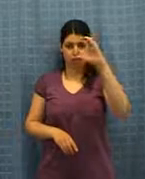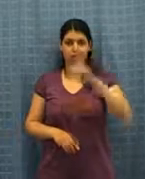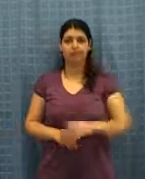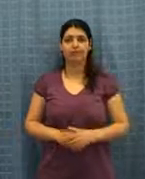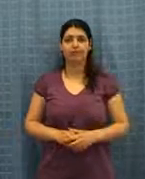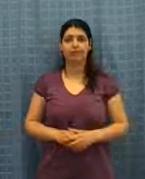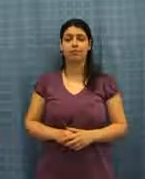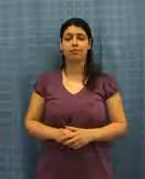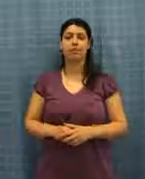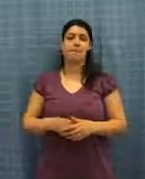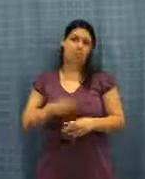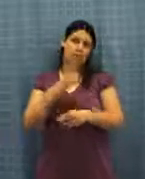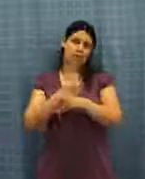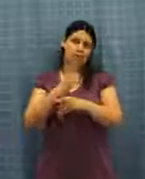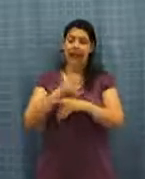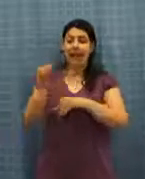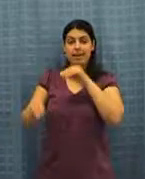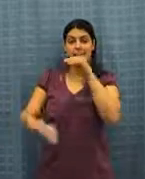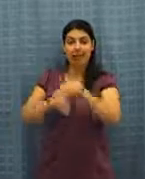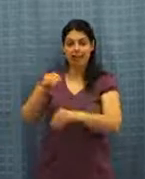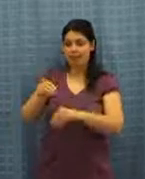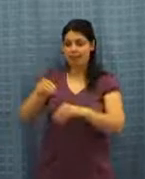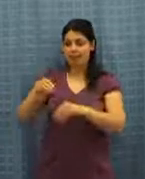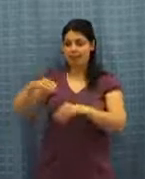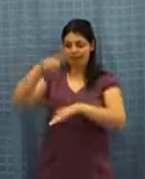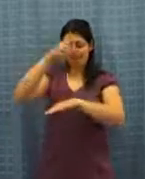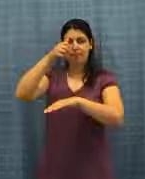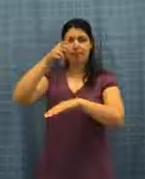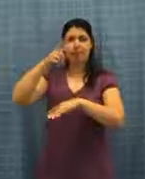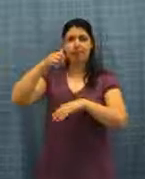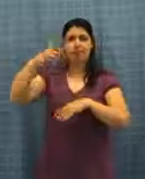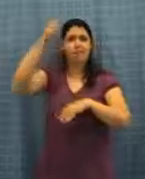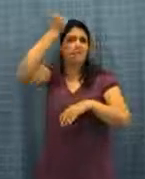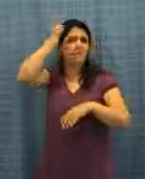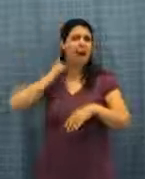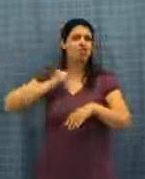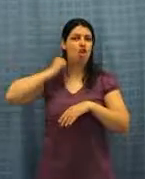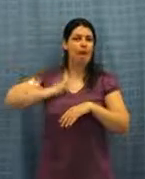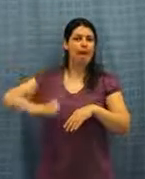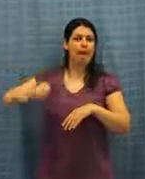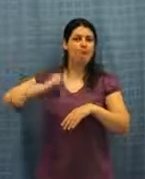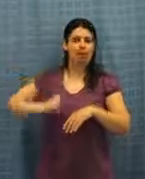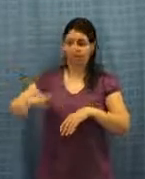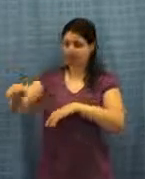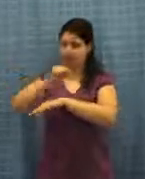Bisogna tenere pulito l'animale spazzolando e controllando il suo pelo e le varie parti del suo corpo.